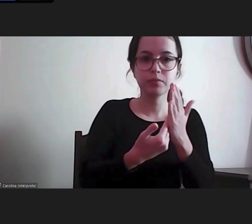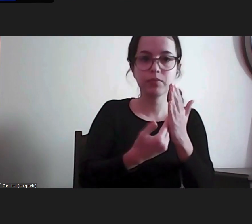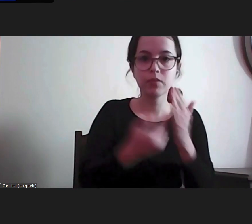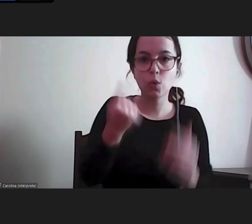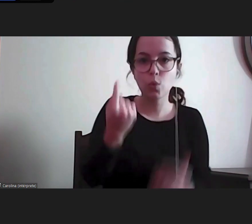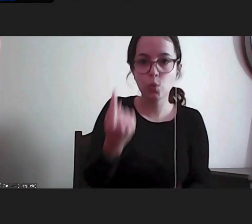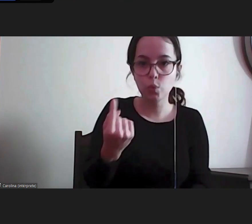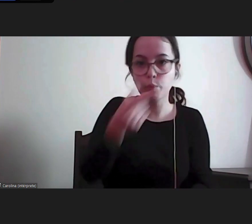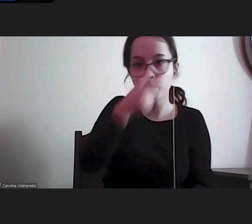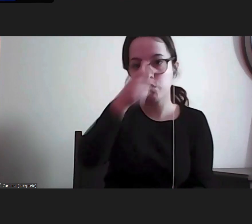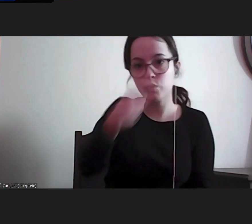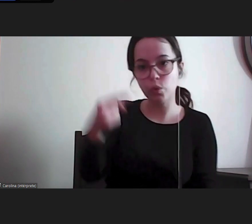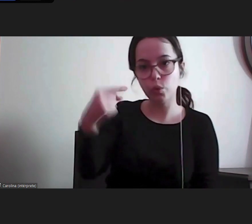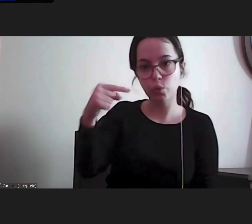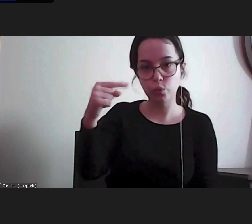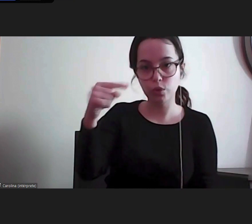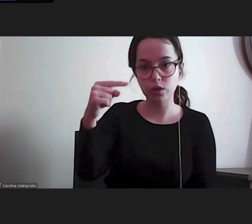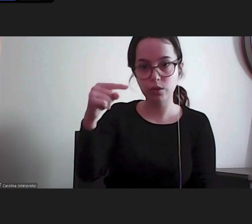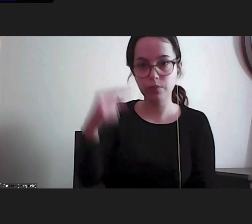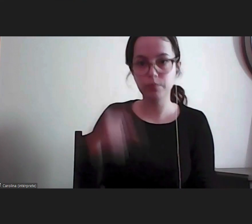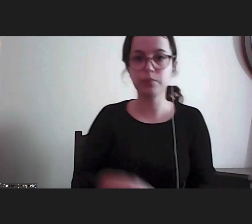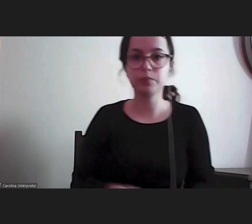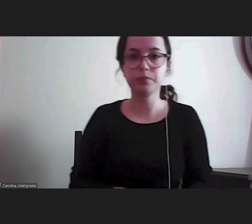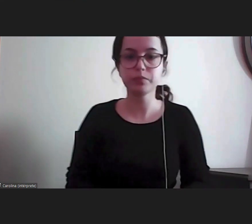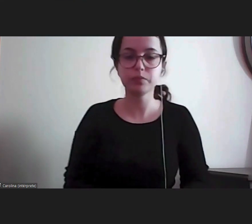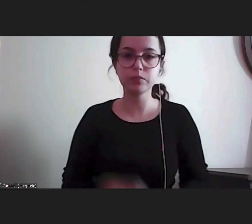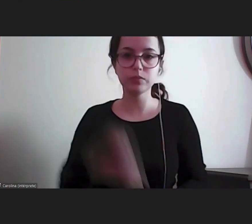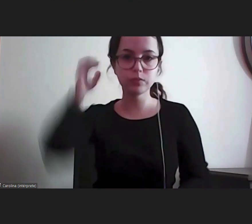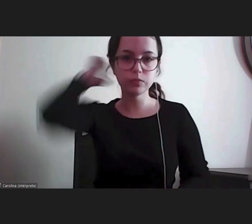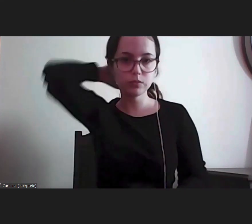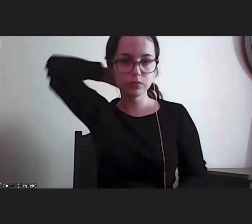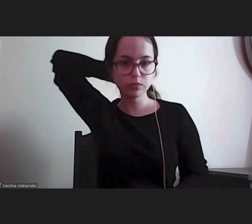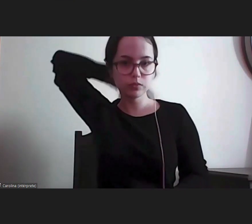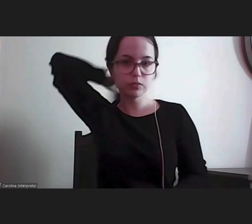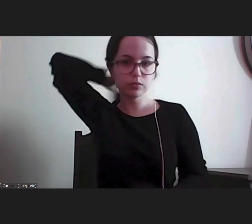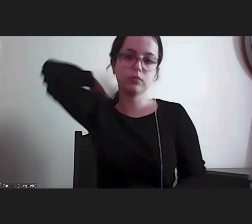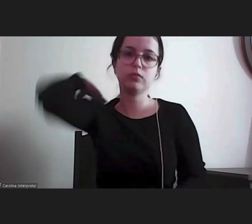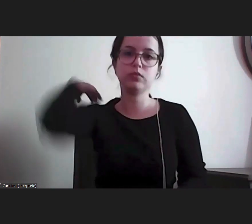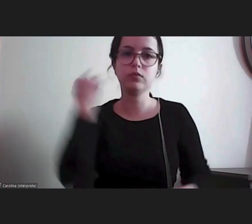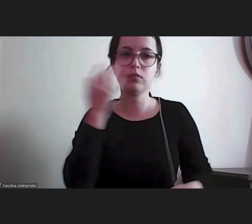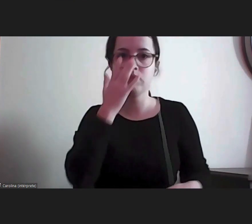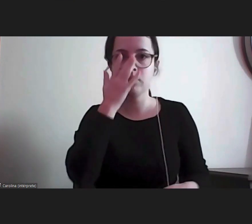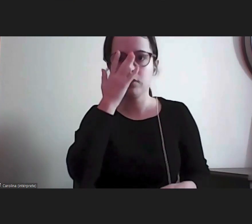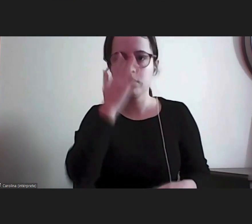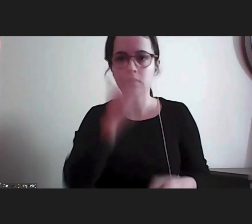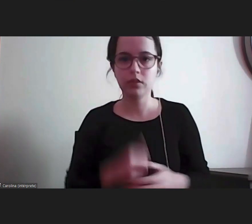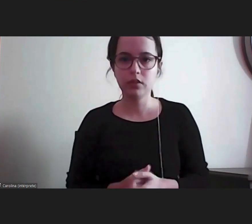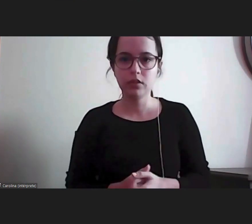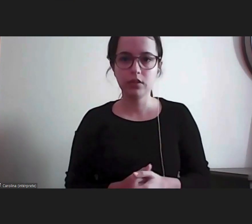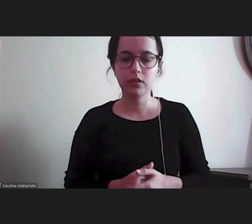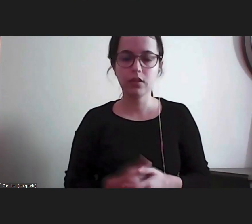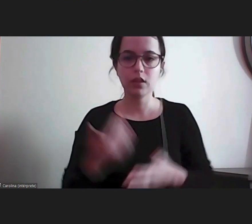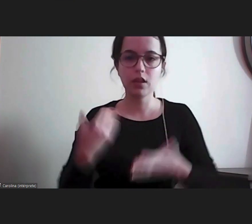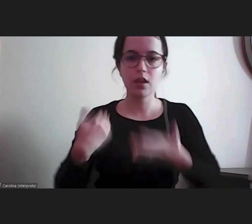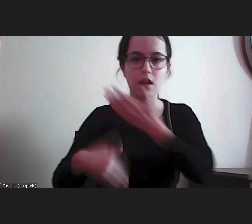Provedor Único. Muito bem. Por isso, voltando um bocadinho atrás,